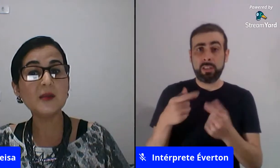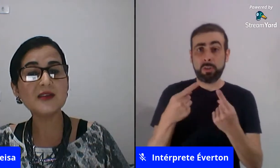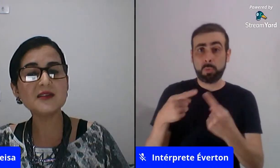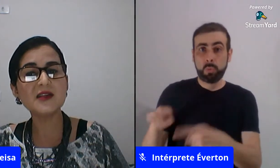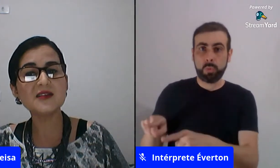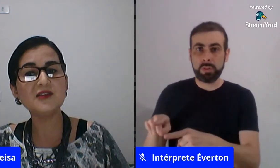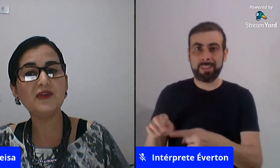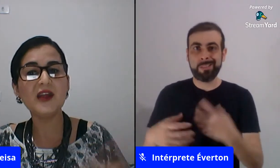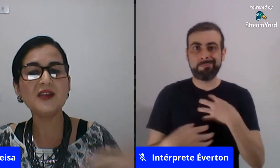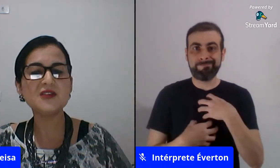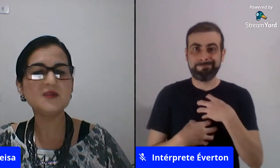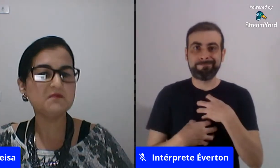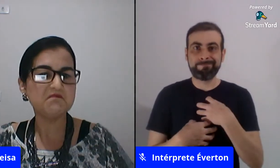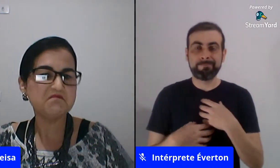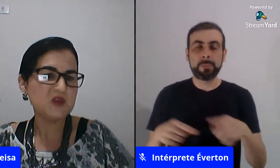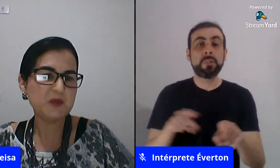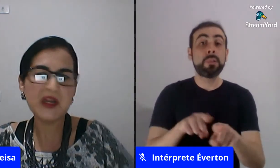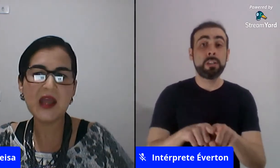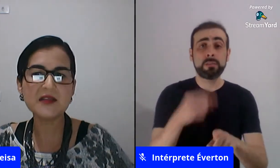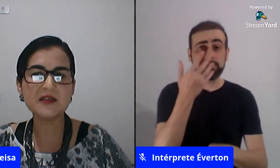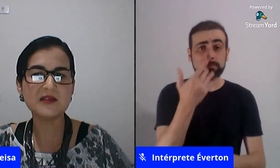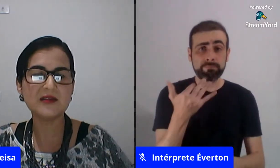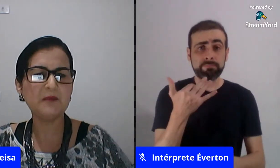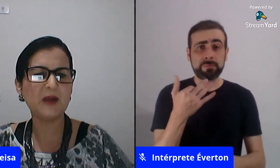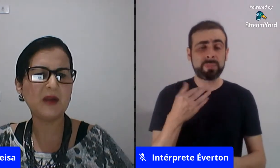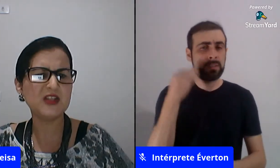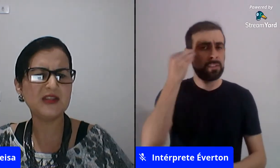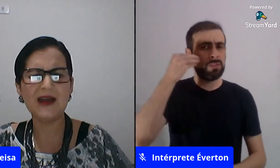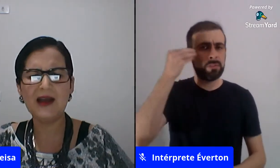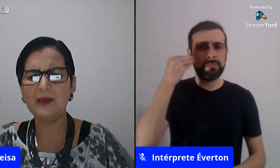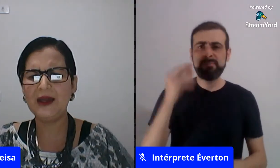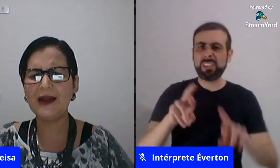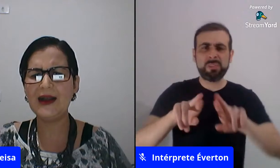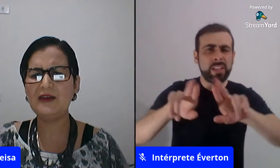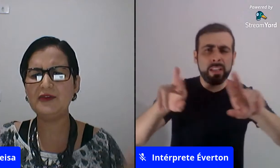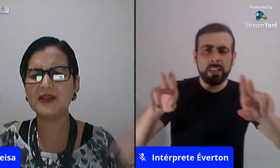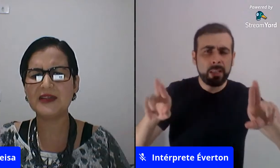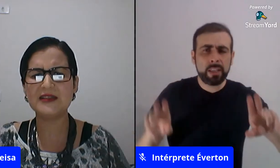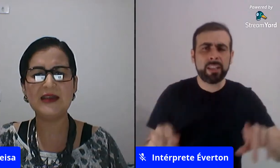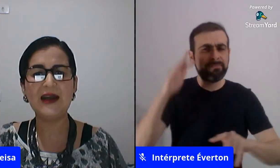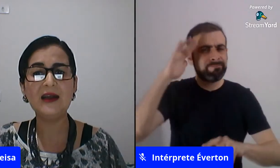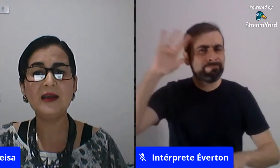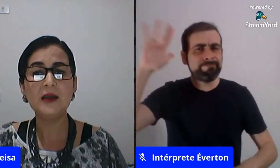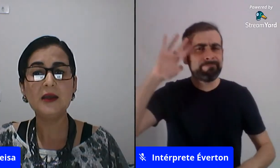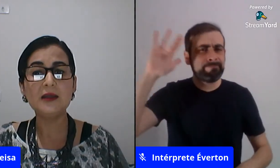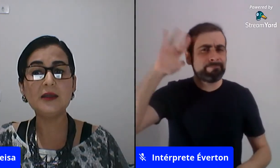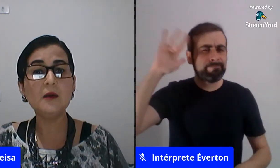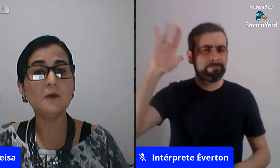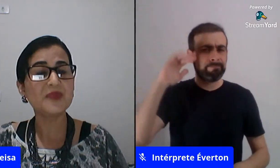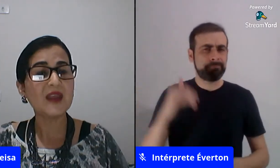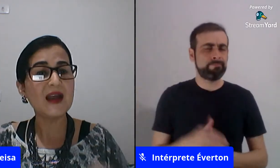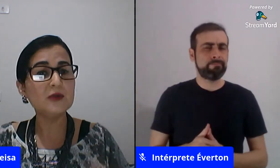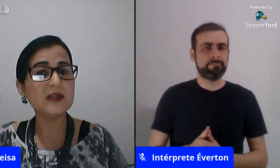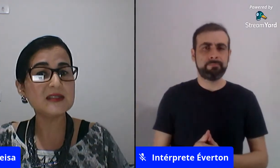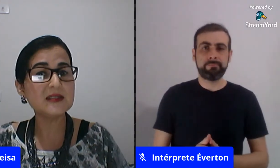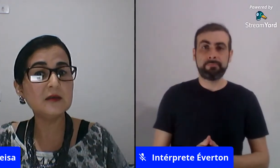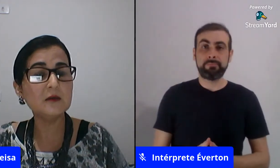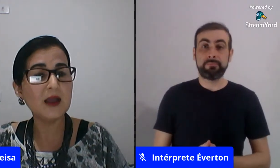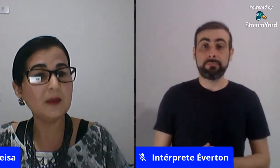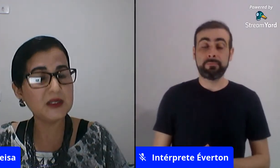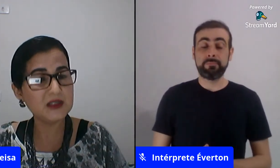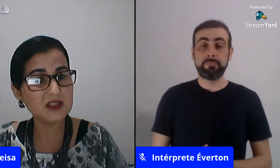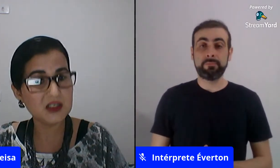oportunizar também as crianças diferentes experiências né para imaginar brincar fantasiar então a